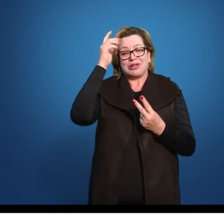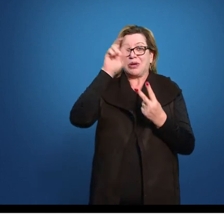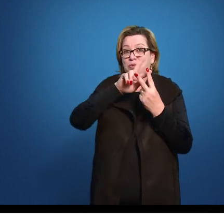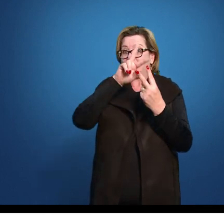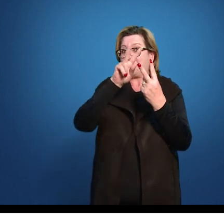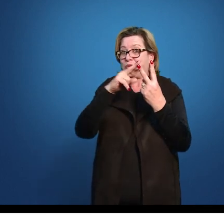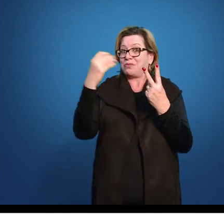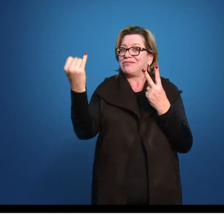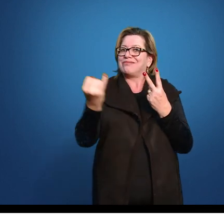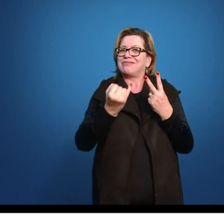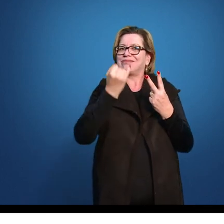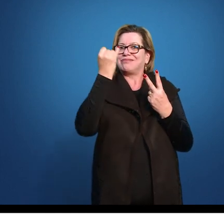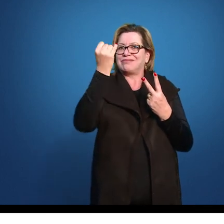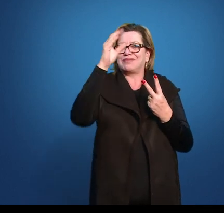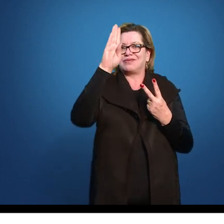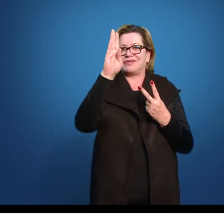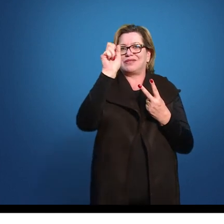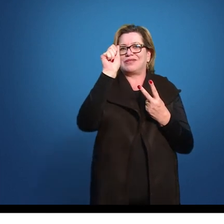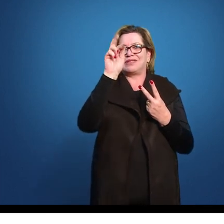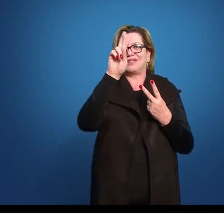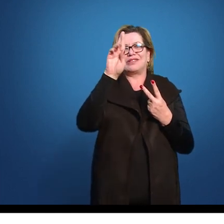Buscar Pesquisar mais tarde